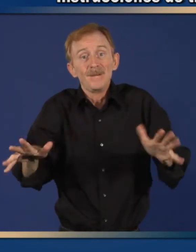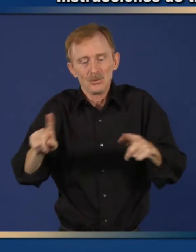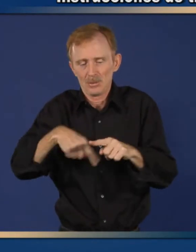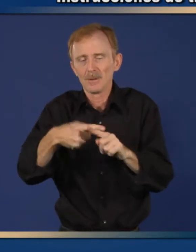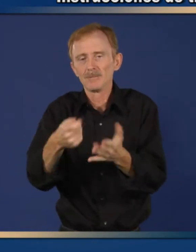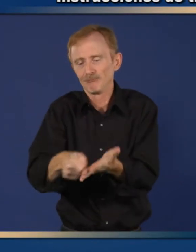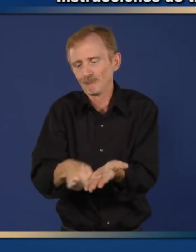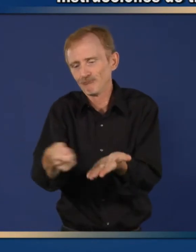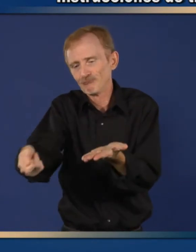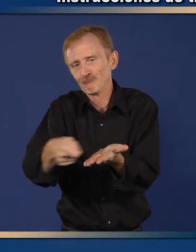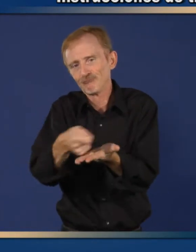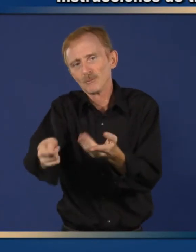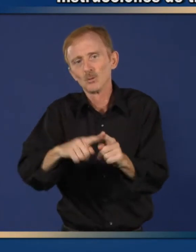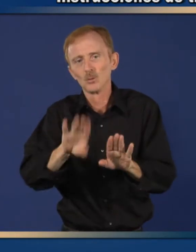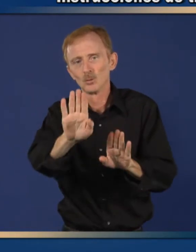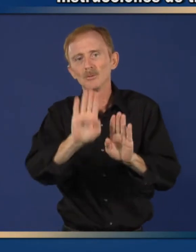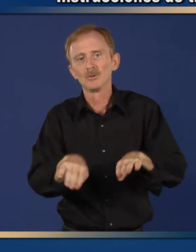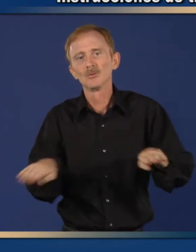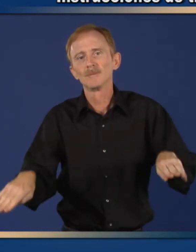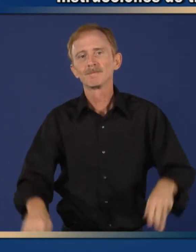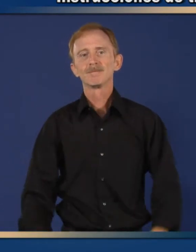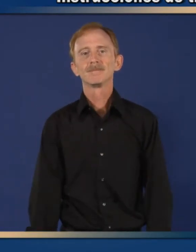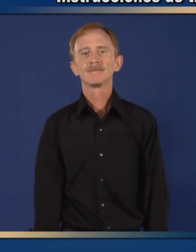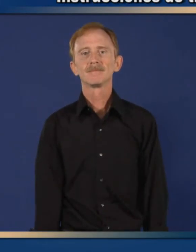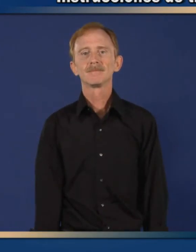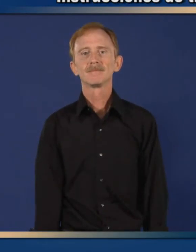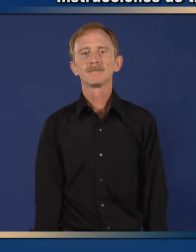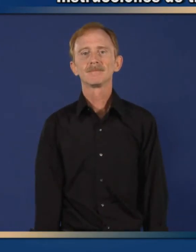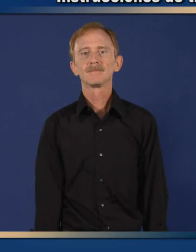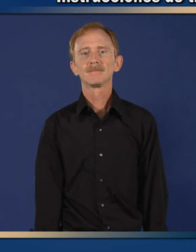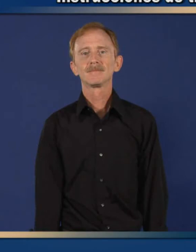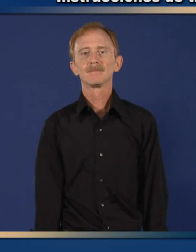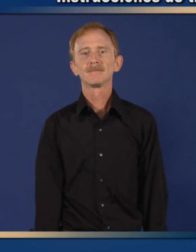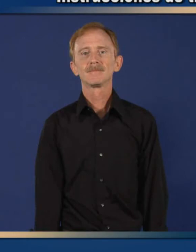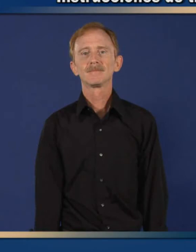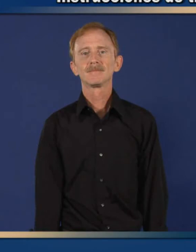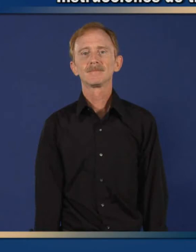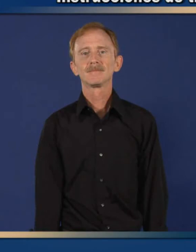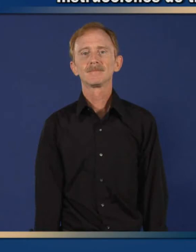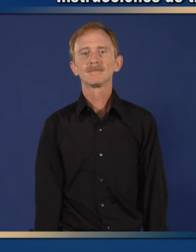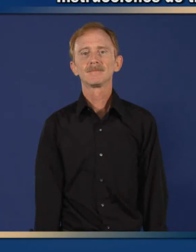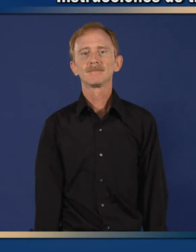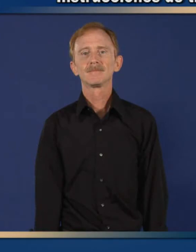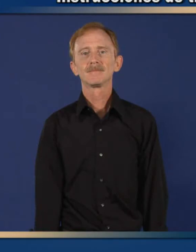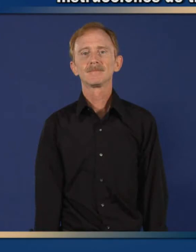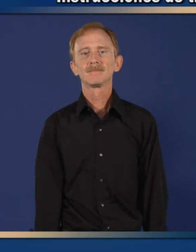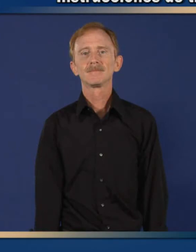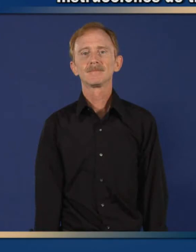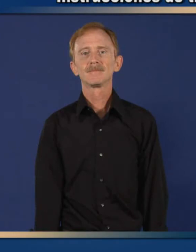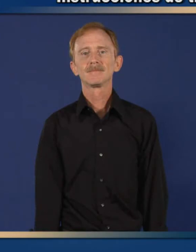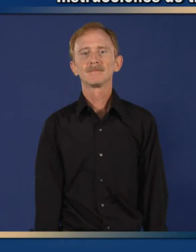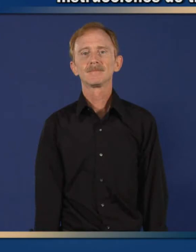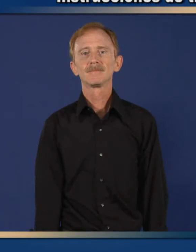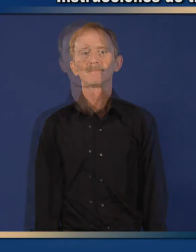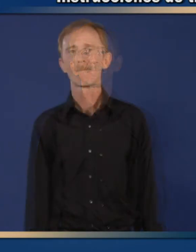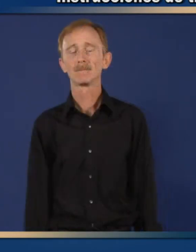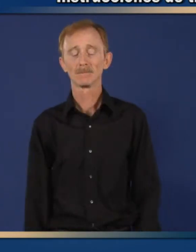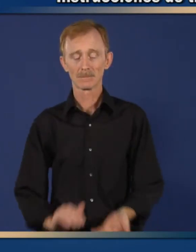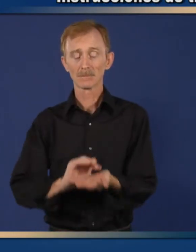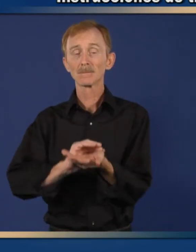de un alimento a la ciprofloxacina aplastado. Revuelva juntos hasta que la droga se ve mezclado